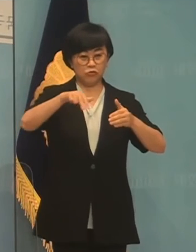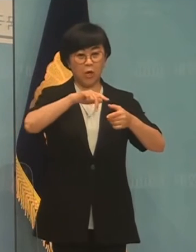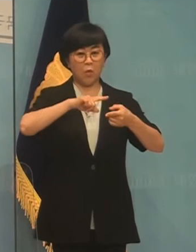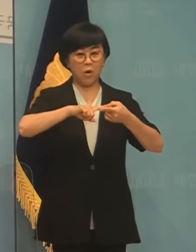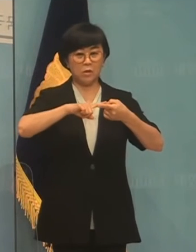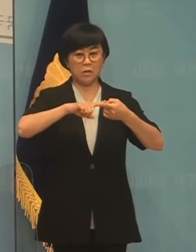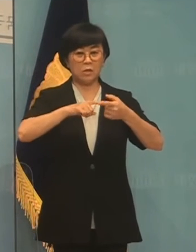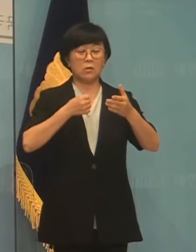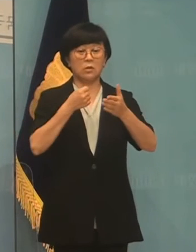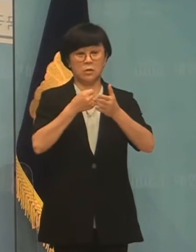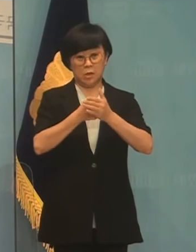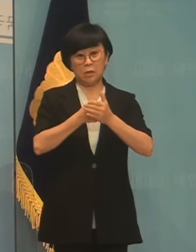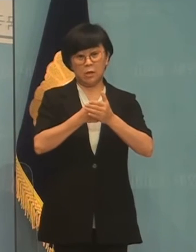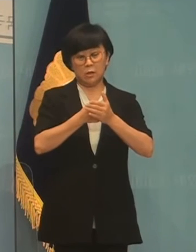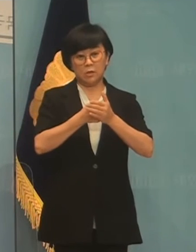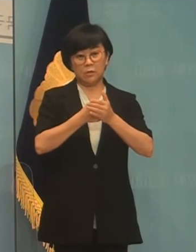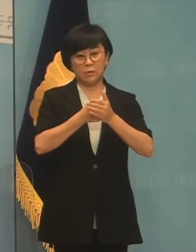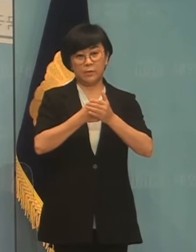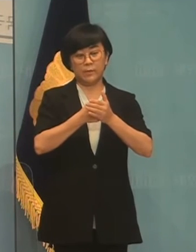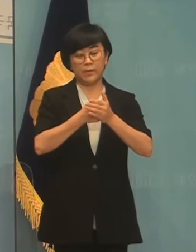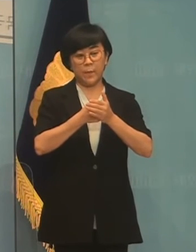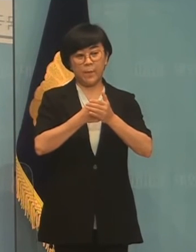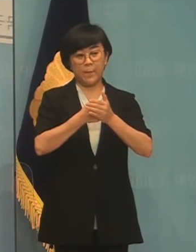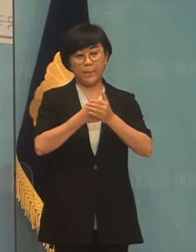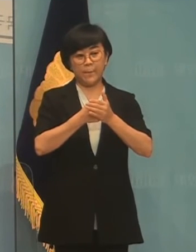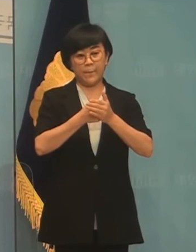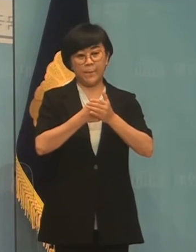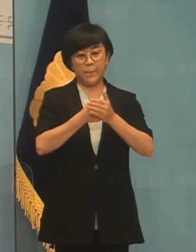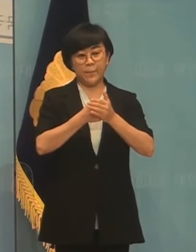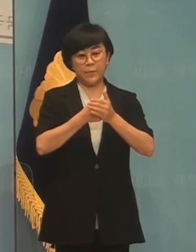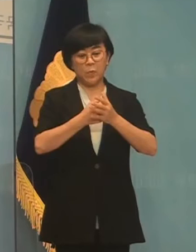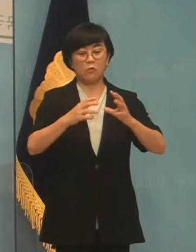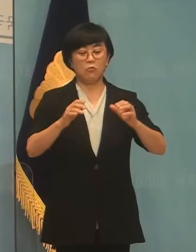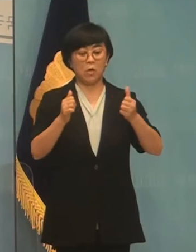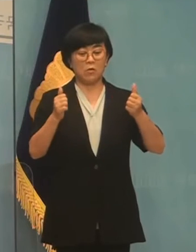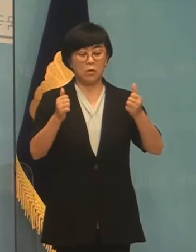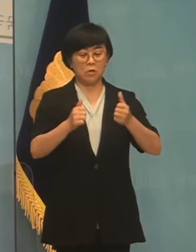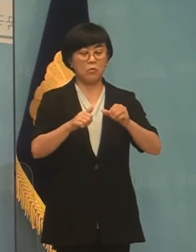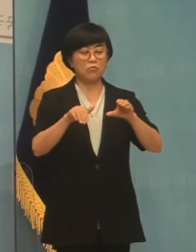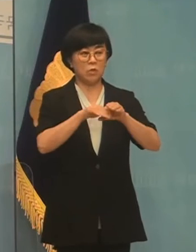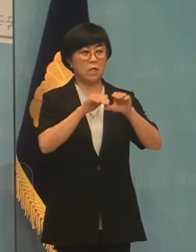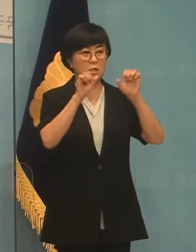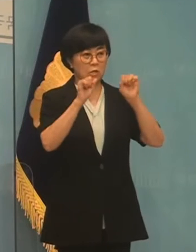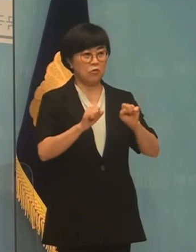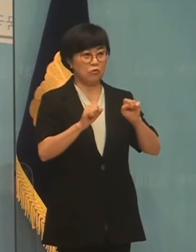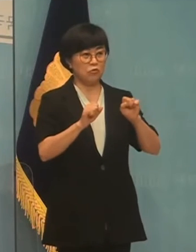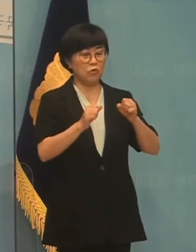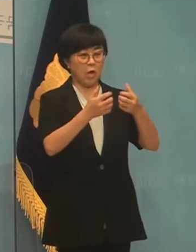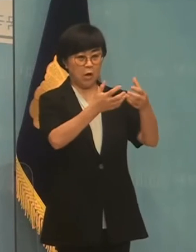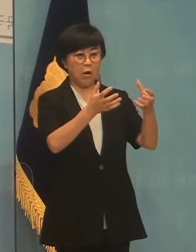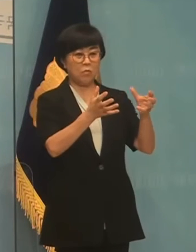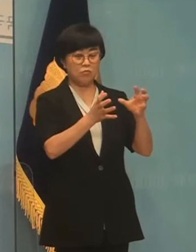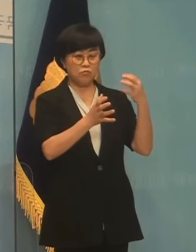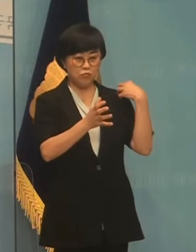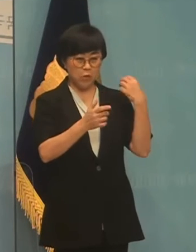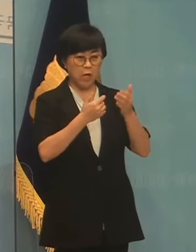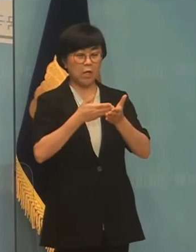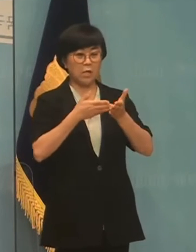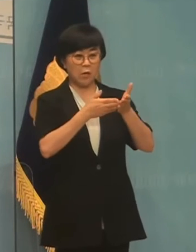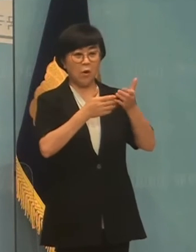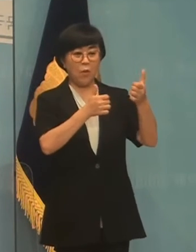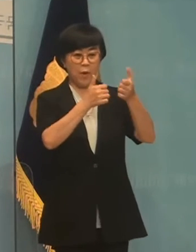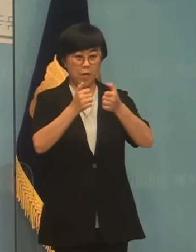결정했다 하는 것이 세이브 의원실에서 문제부에 요구한 위원회 회의를 통해서